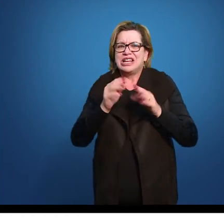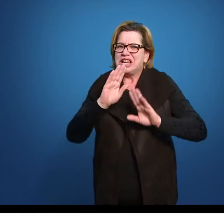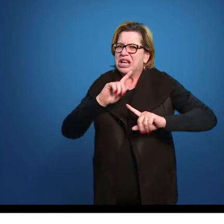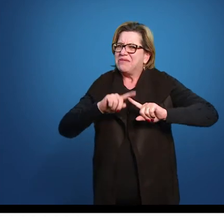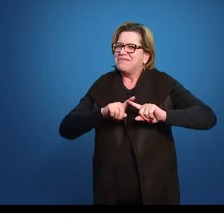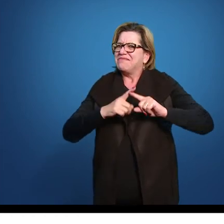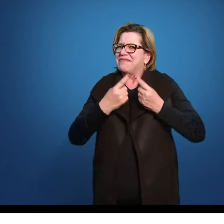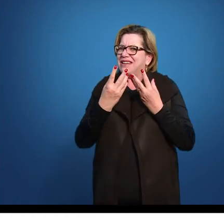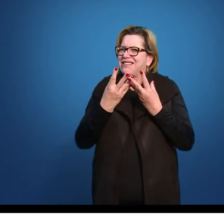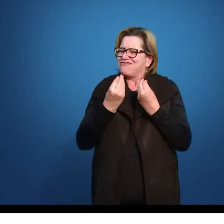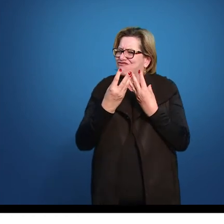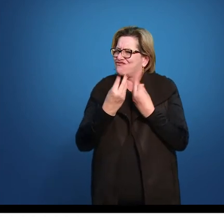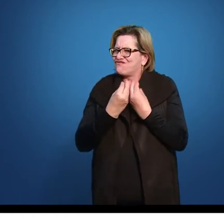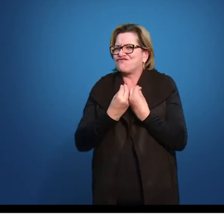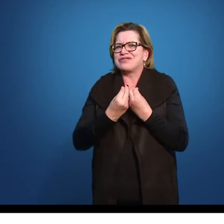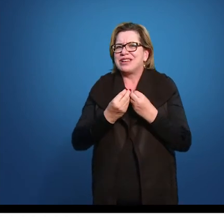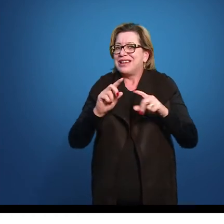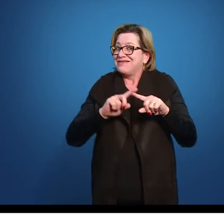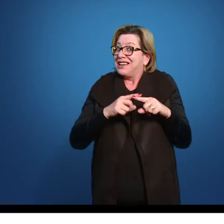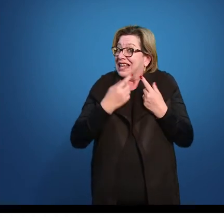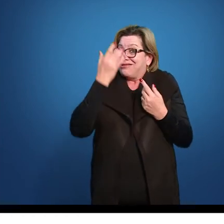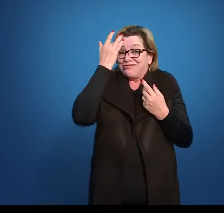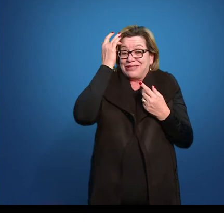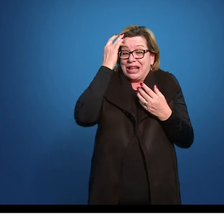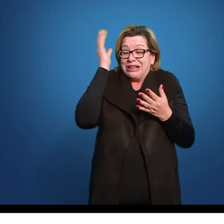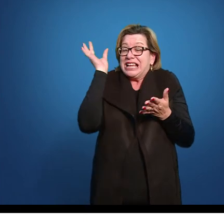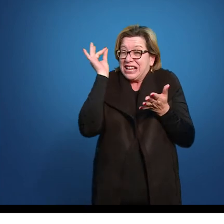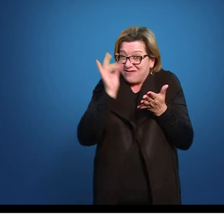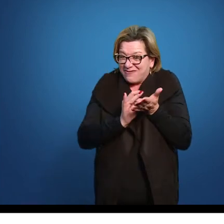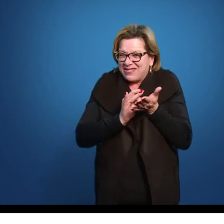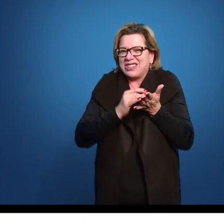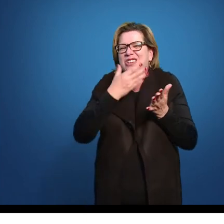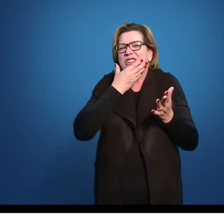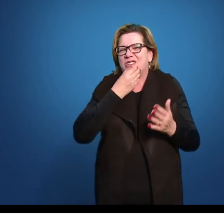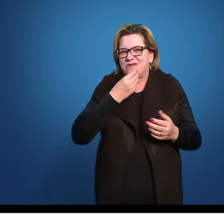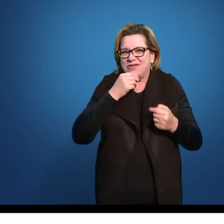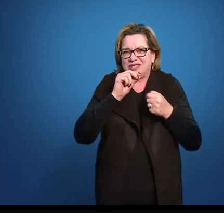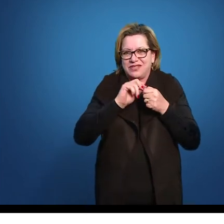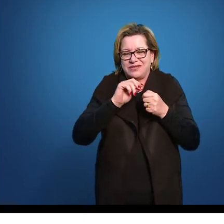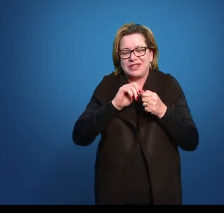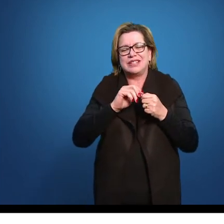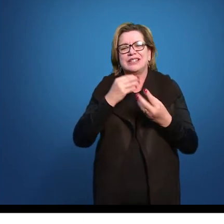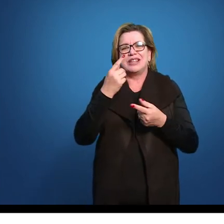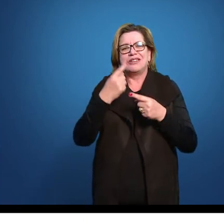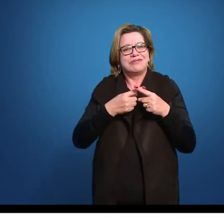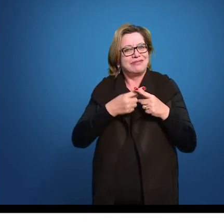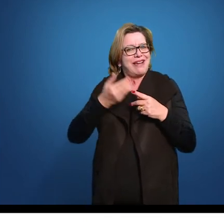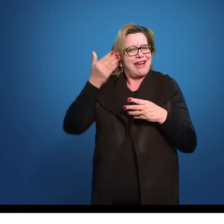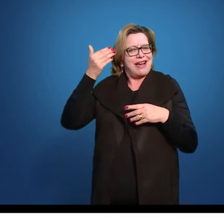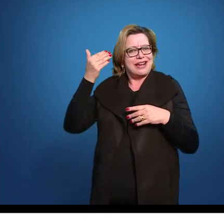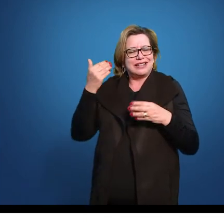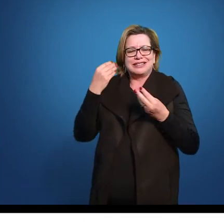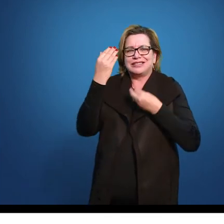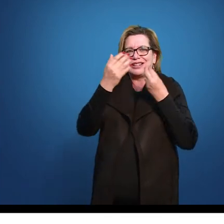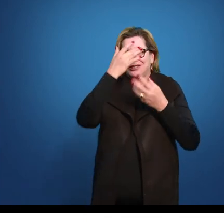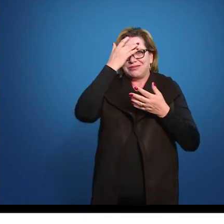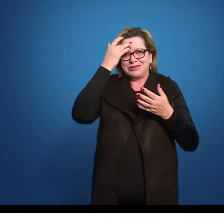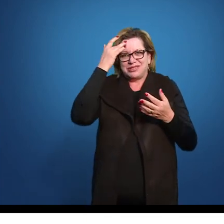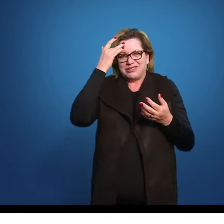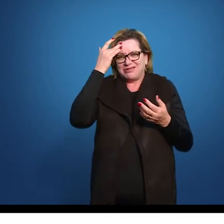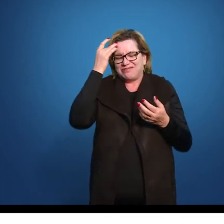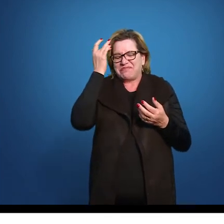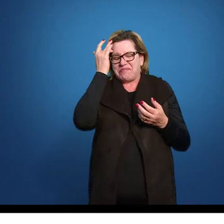sabe Exatamente Se foi ele que produziu Porque Devido aos costumes Da época A maior parte da população Era